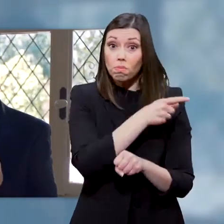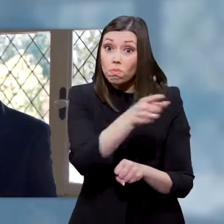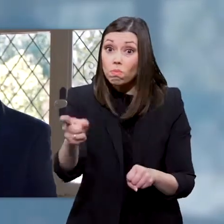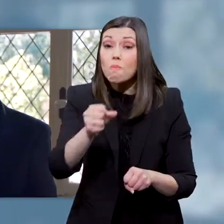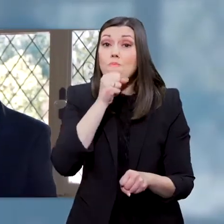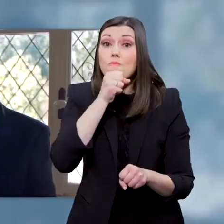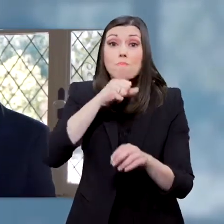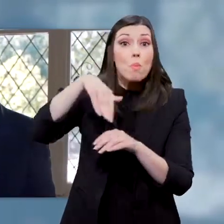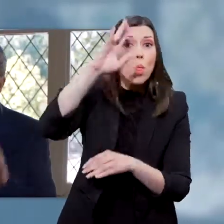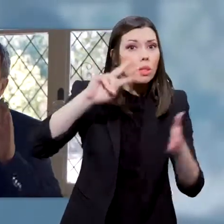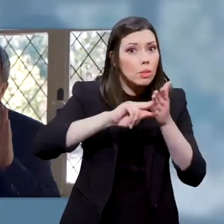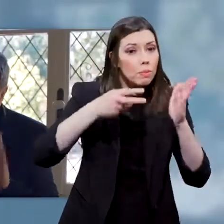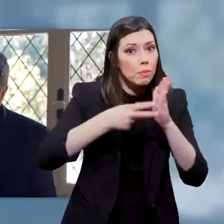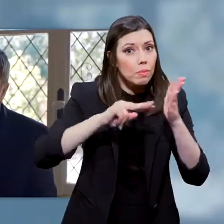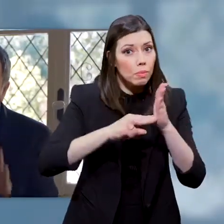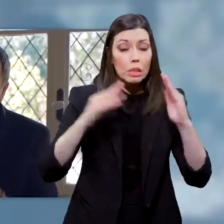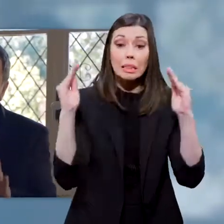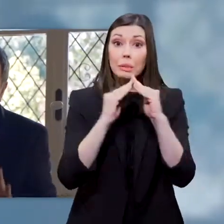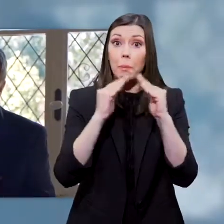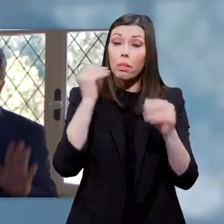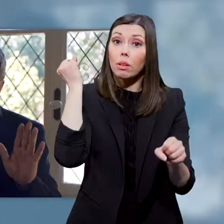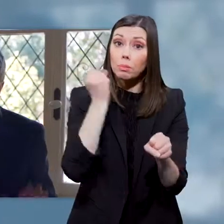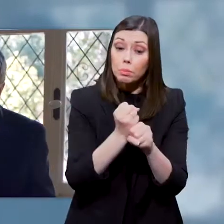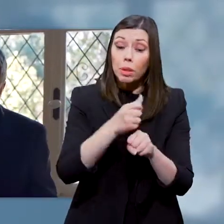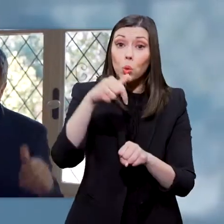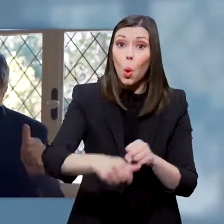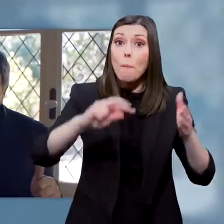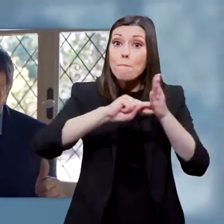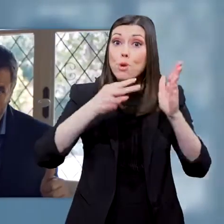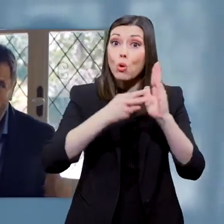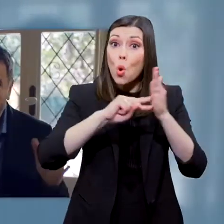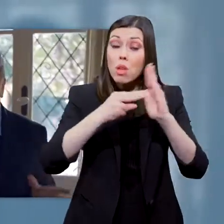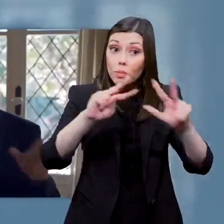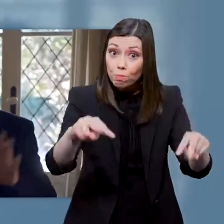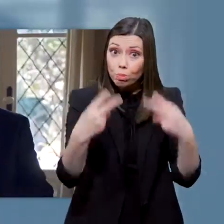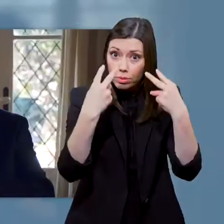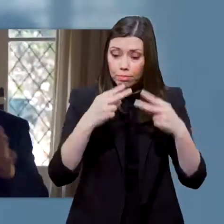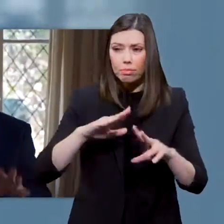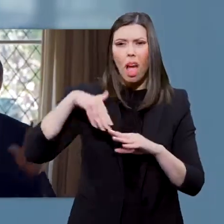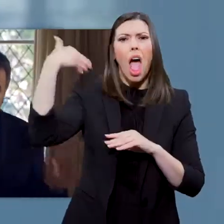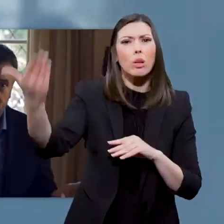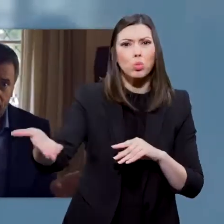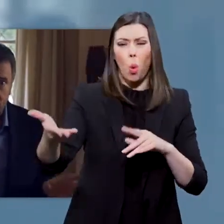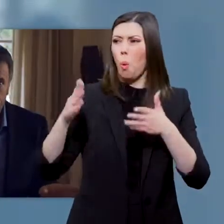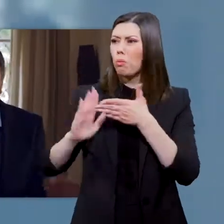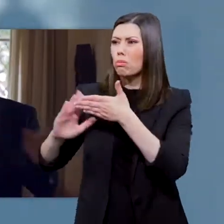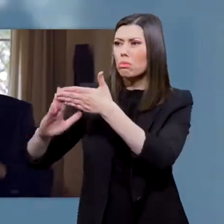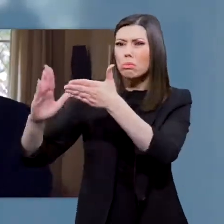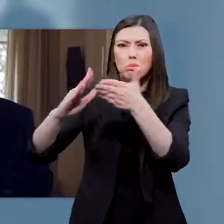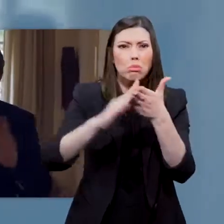γιαγιάδες και παππούδες, μένετε στο σπίτι και ακούστε μου προσεκτικά τι θα σας πω. Πρώτον, όχι κοινωνικότητες δεξιά-αριστερά.